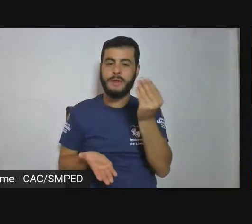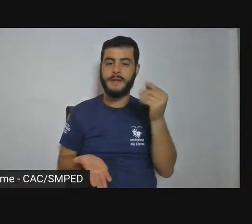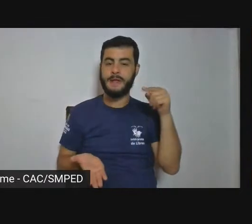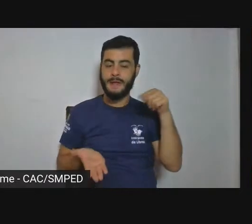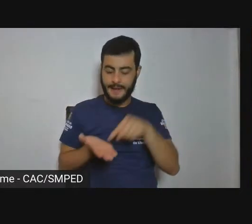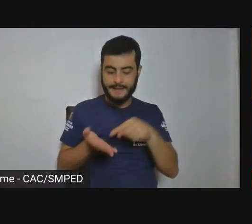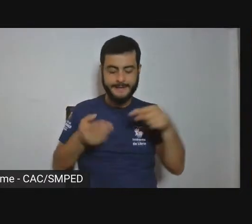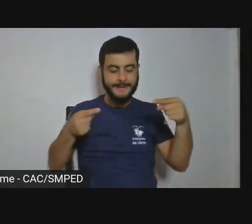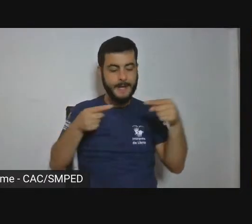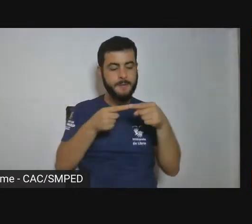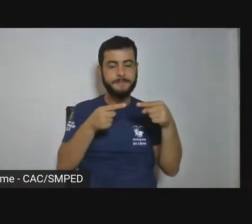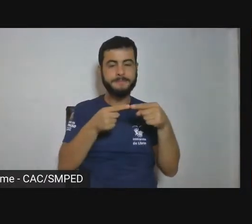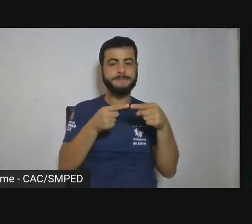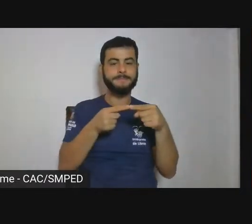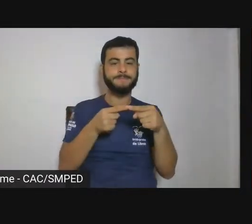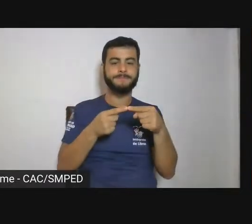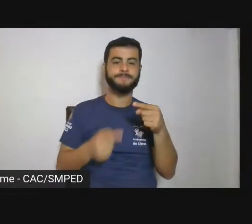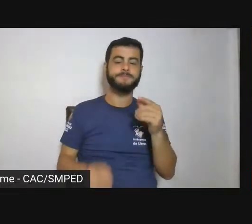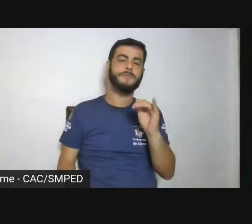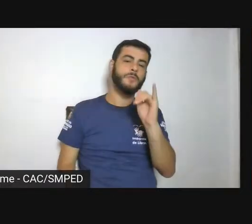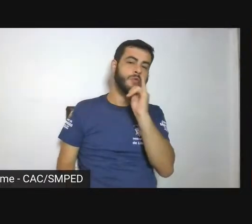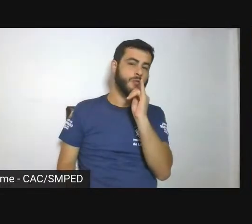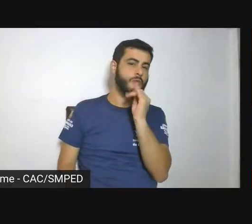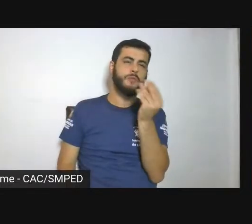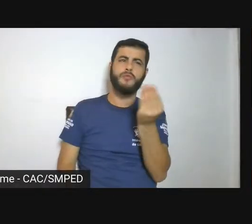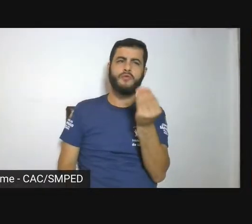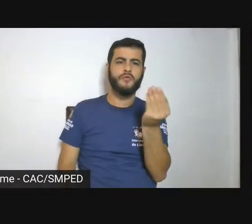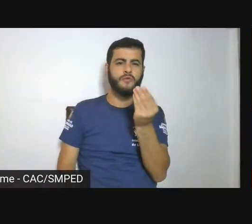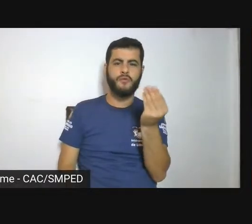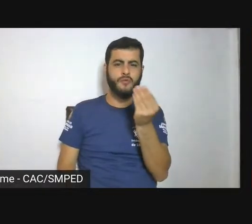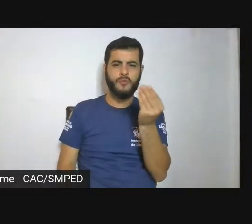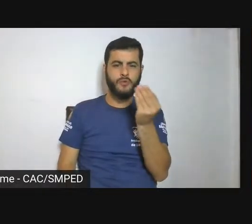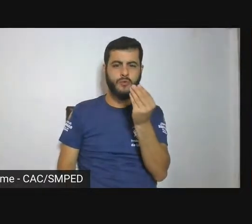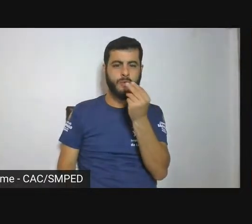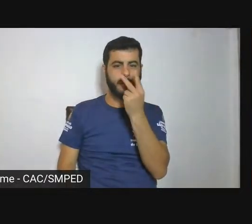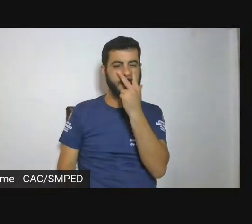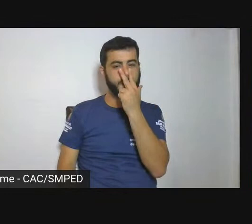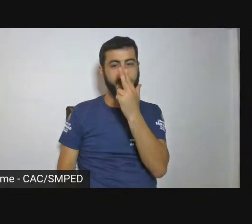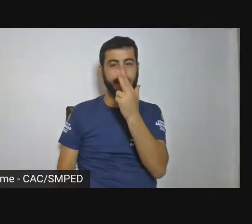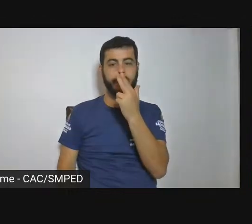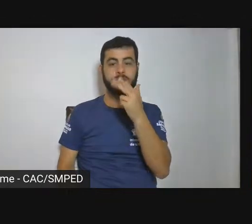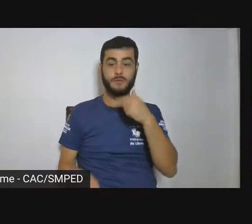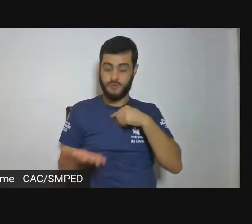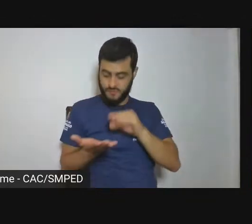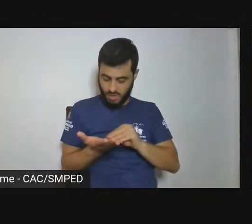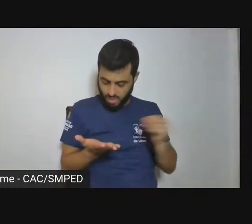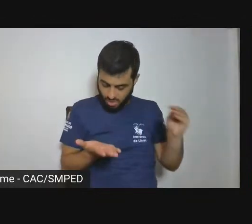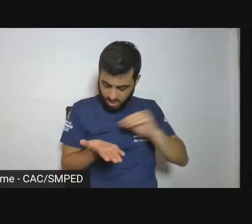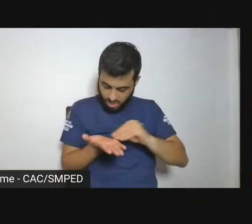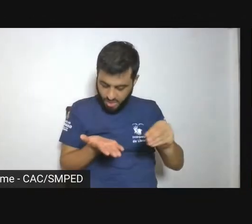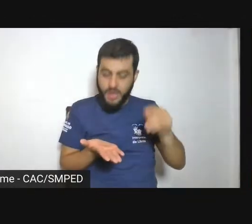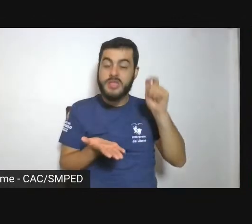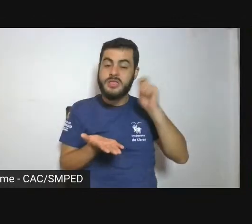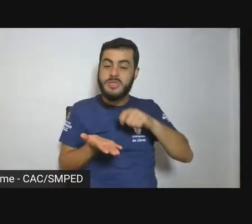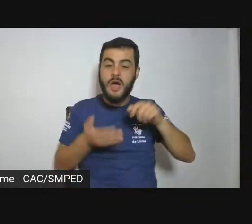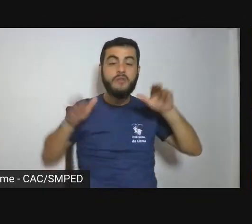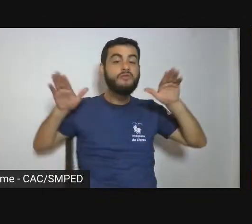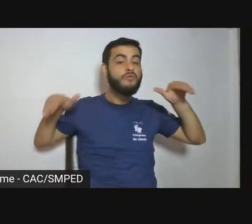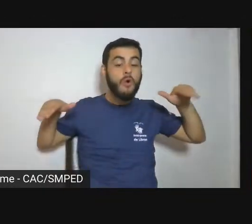é como se fosse um voo em cima do Jaraguá, assim, a gente pensou muito